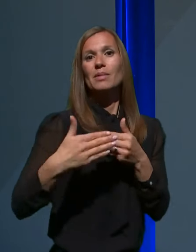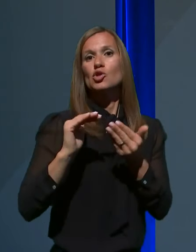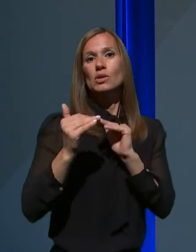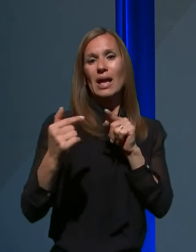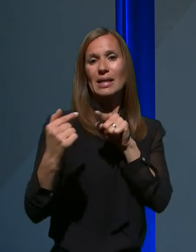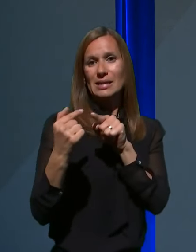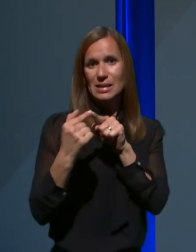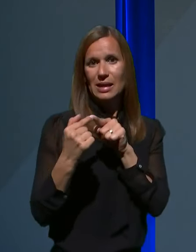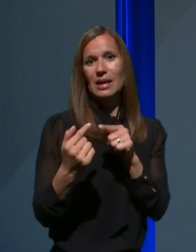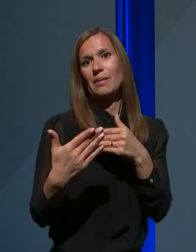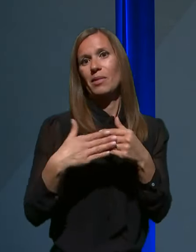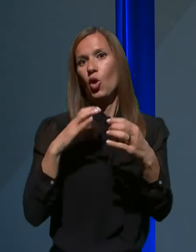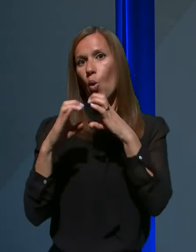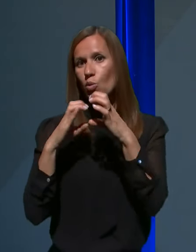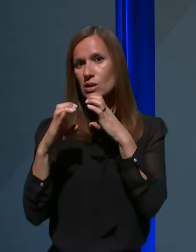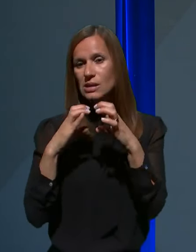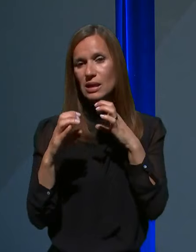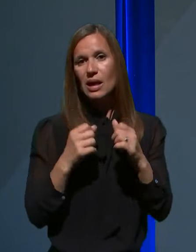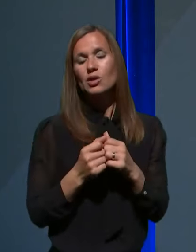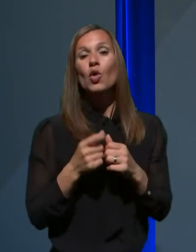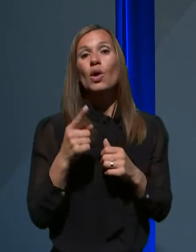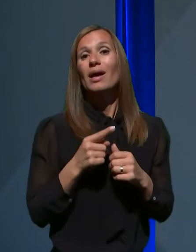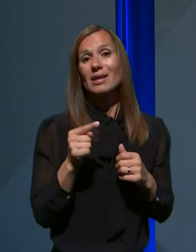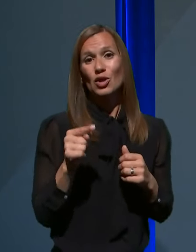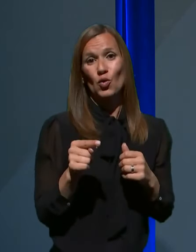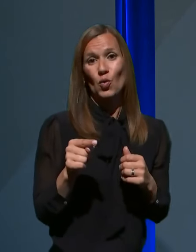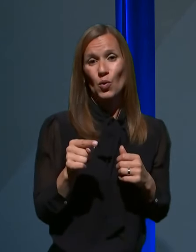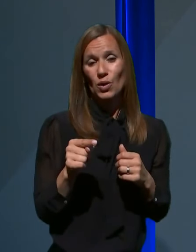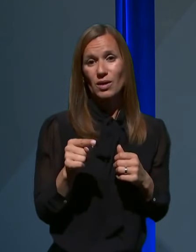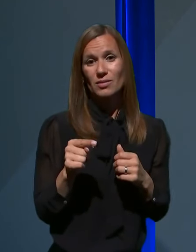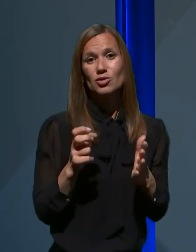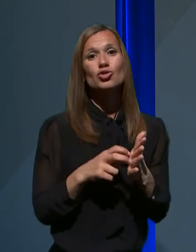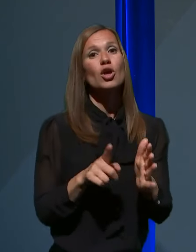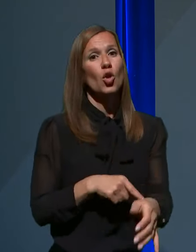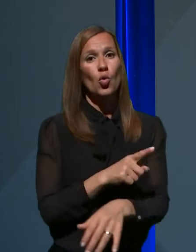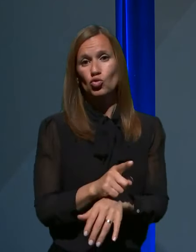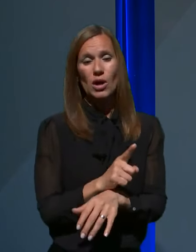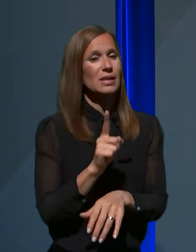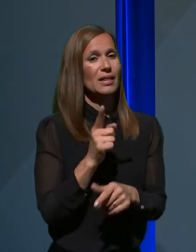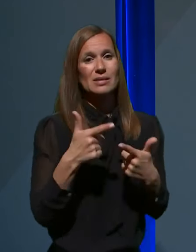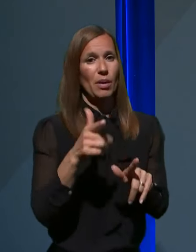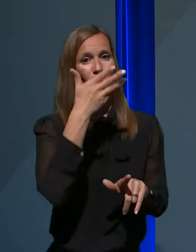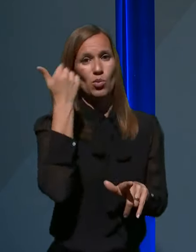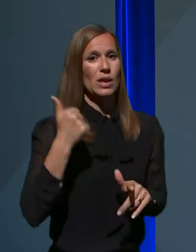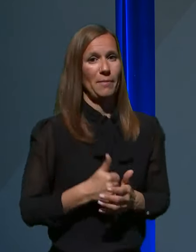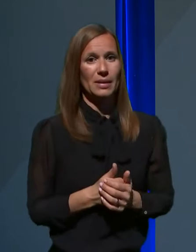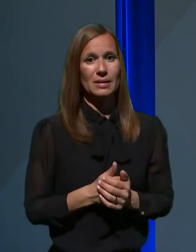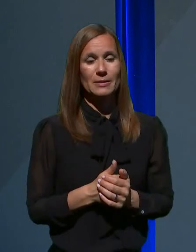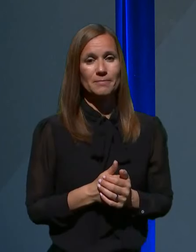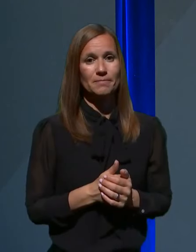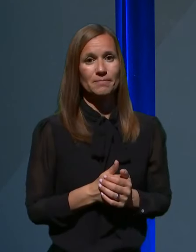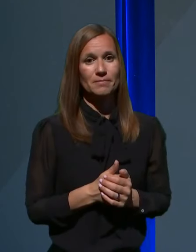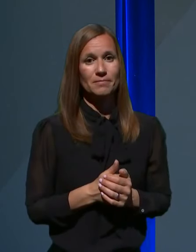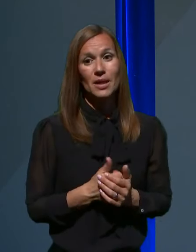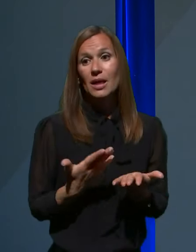komuniciranju in to na to pač še dolgo časa ne bomo pozabili. Morda bi pa